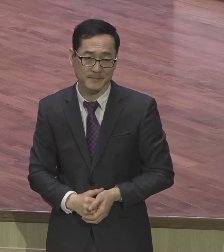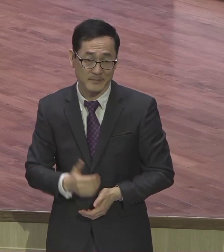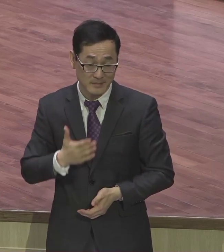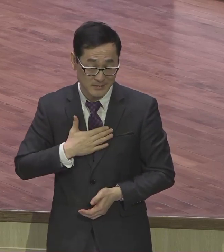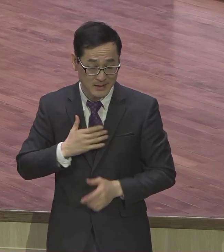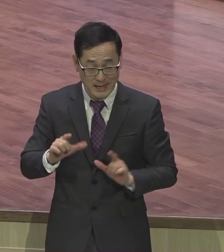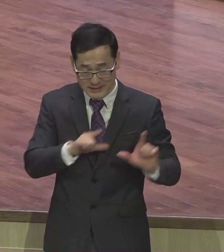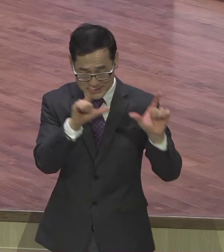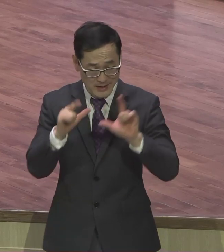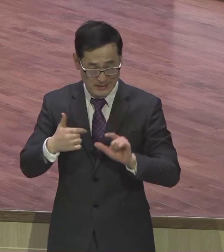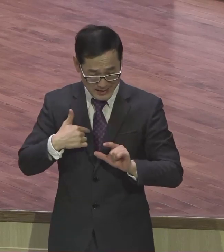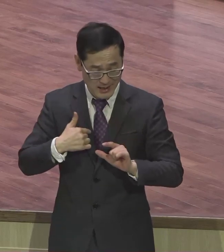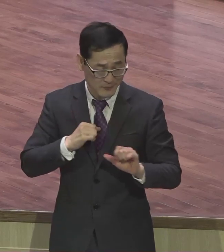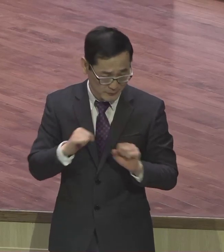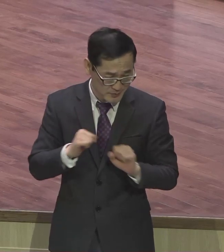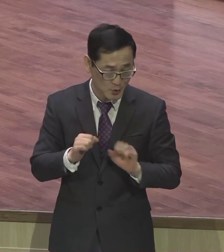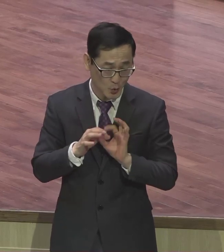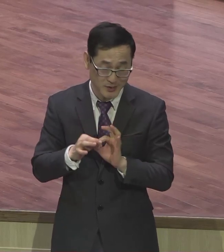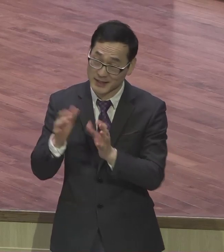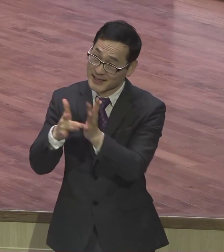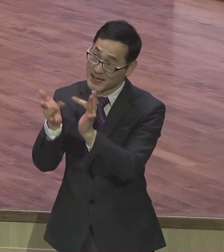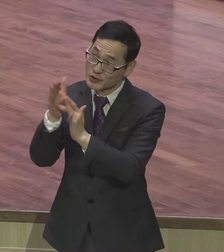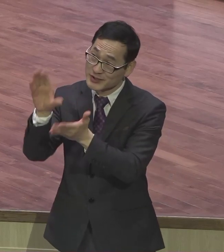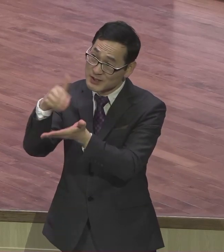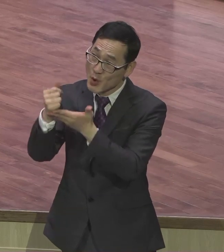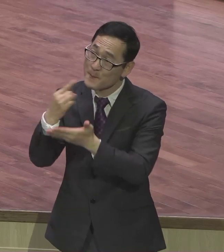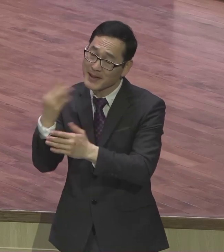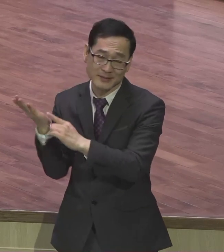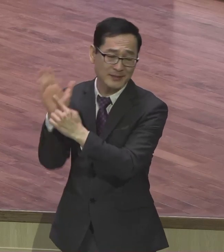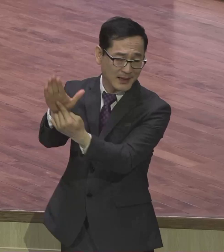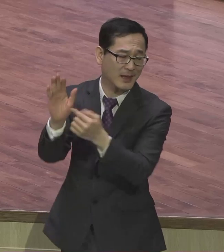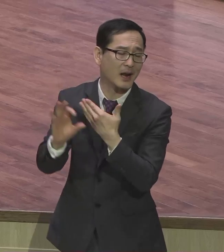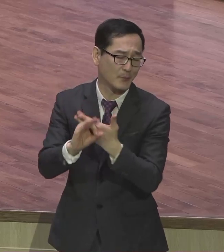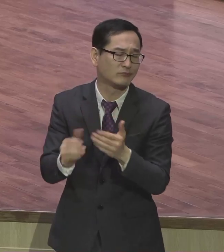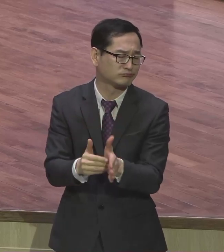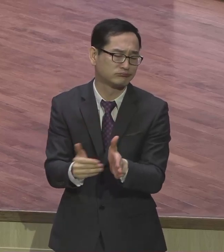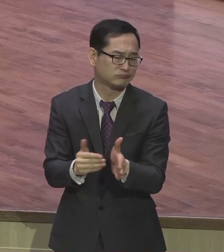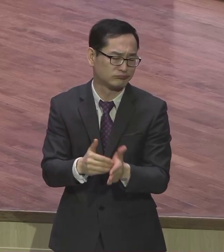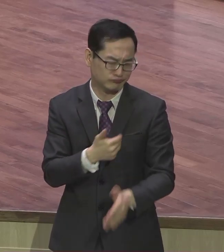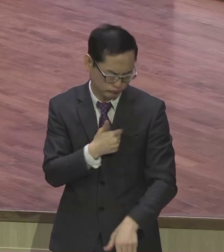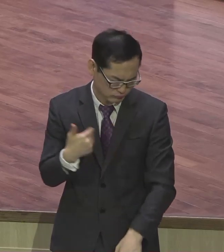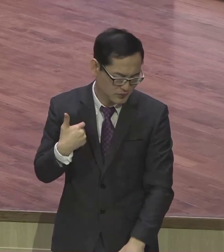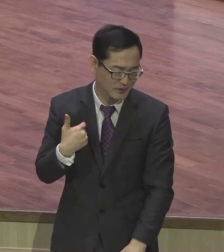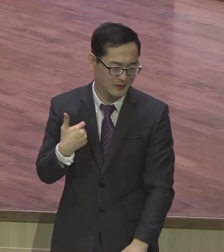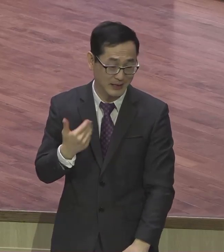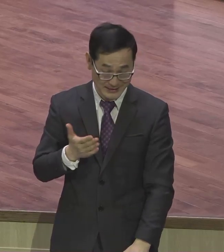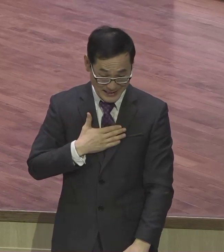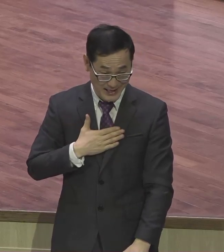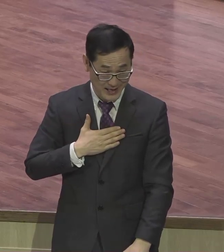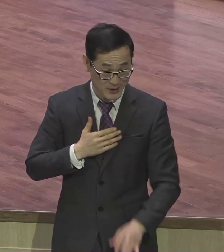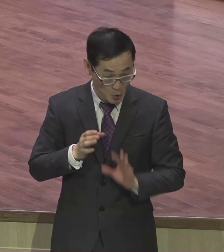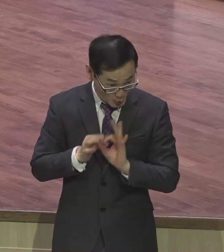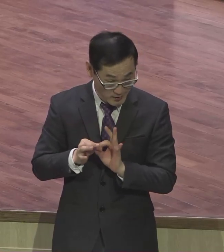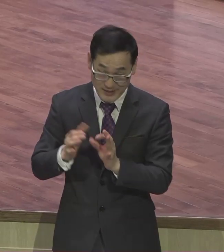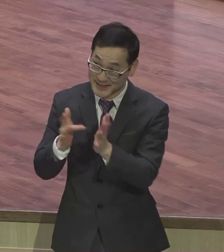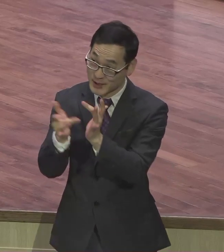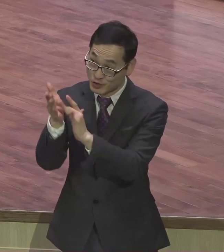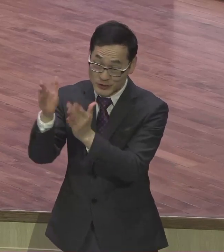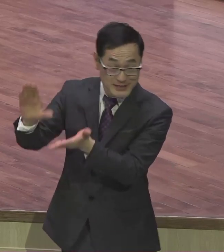통해서 예수 그리스도만 드러나면 된다 나의 삶을 통해서 예수님이 그리스도라는 사실을 드러나지 말면